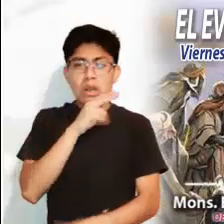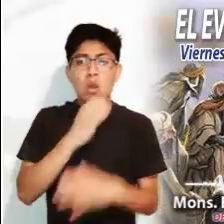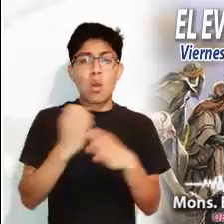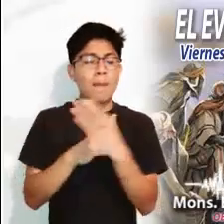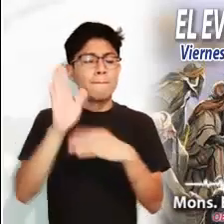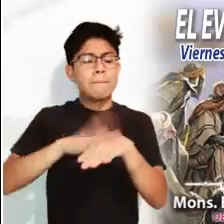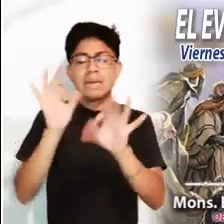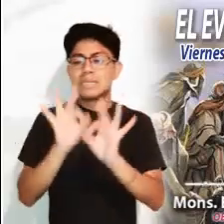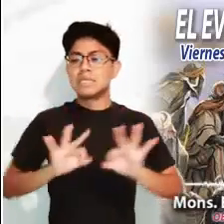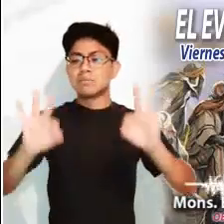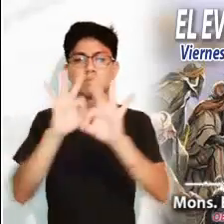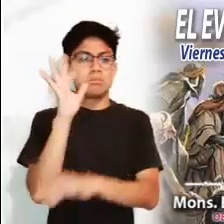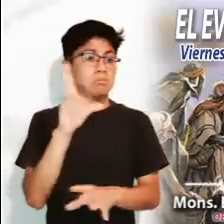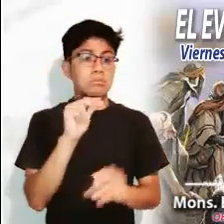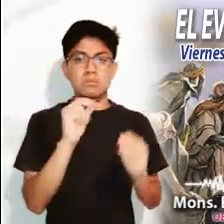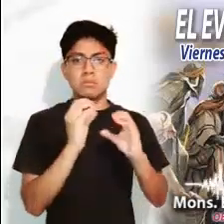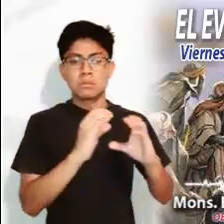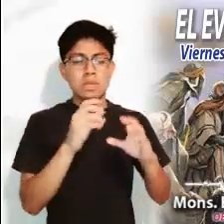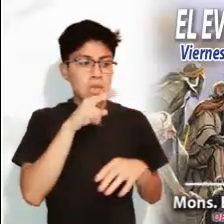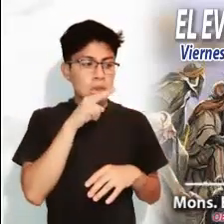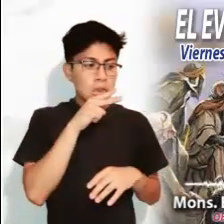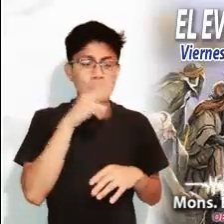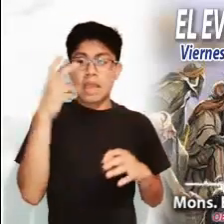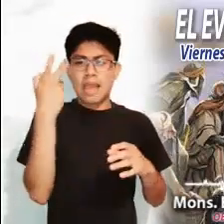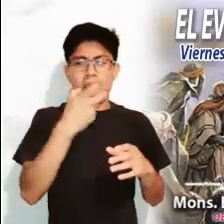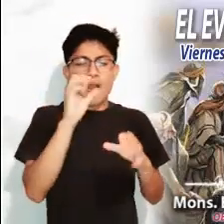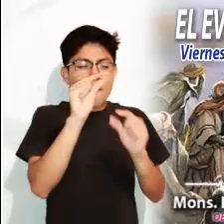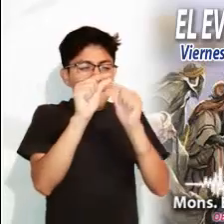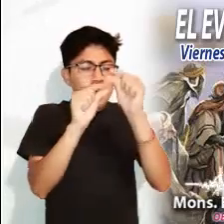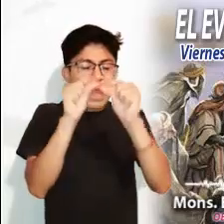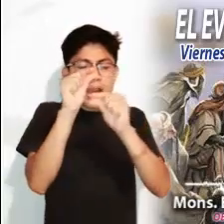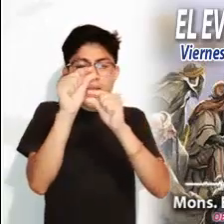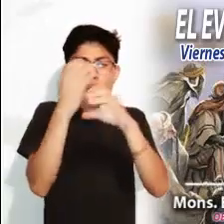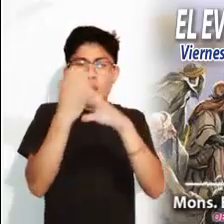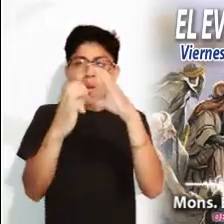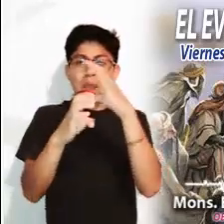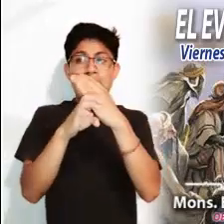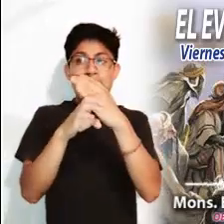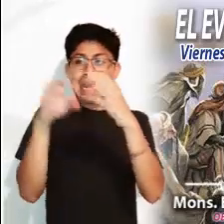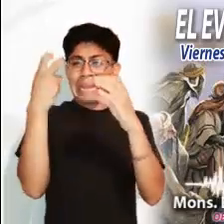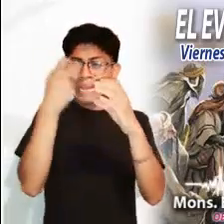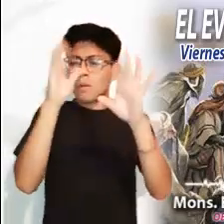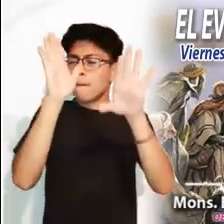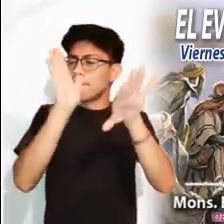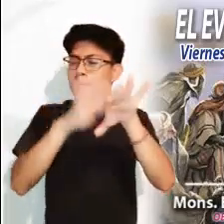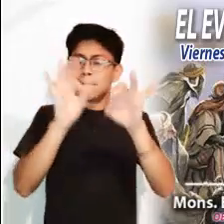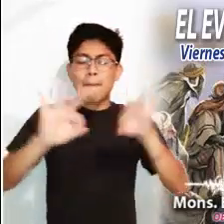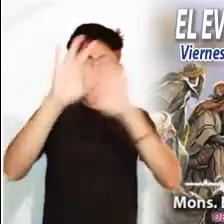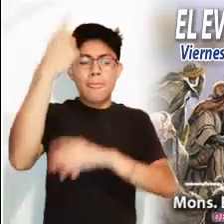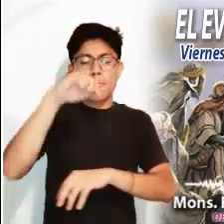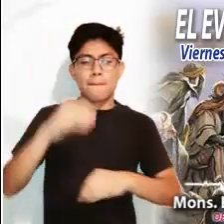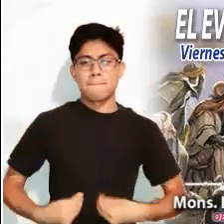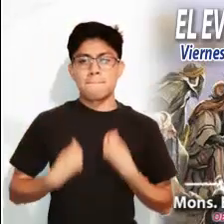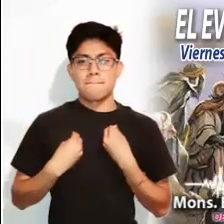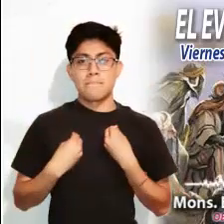Estamos tan abrumados de trabajo y de preocupaciones que podemos descuidar lo más importante. No tenemos